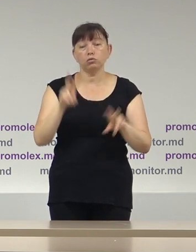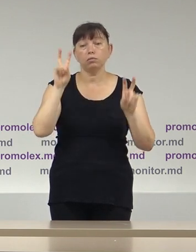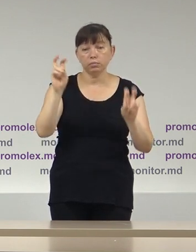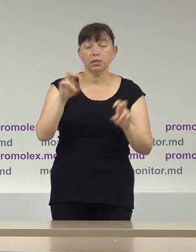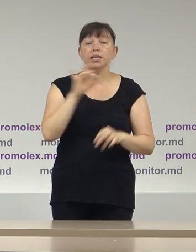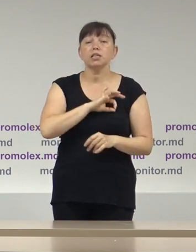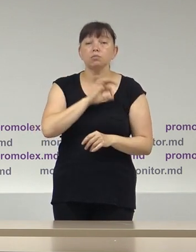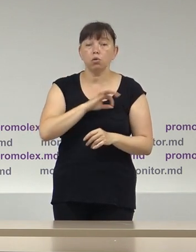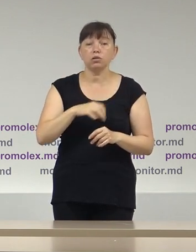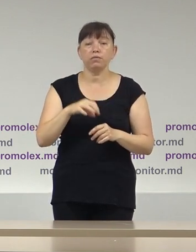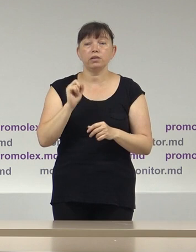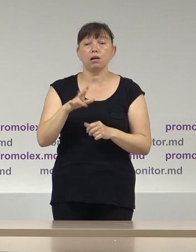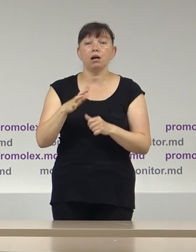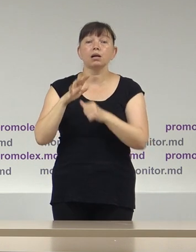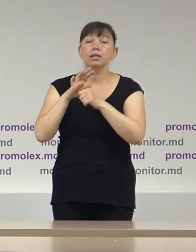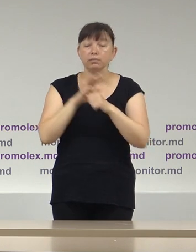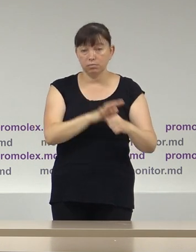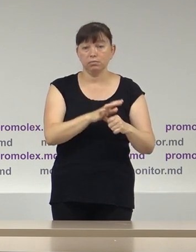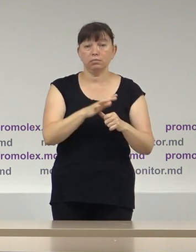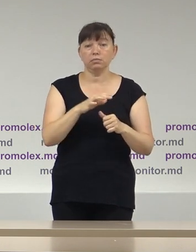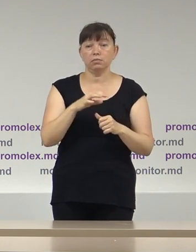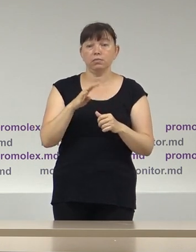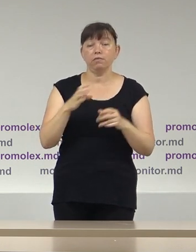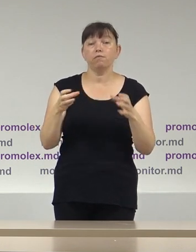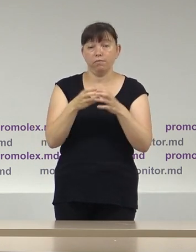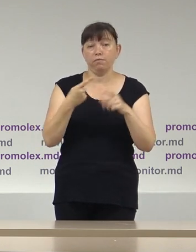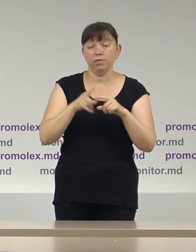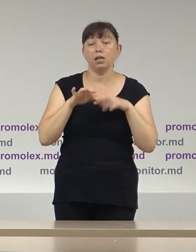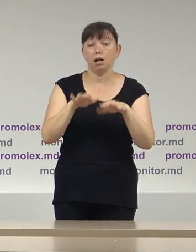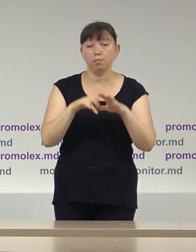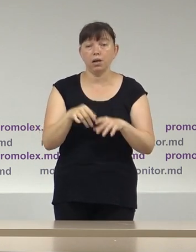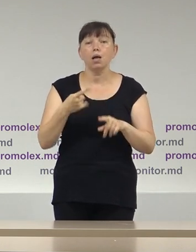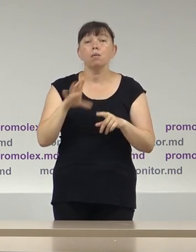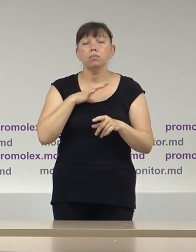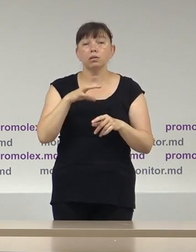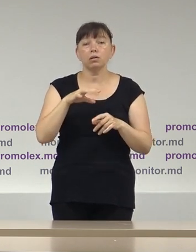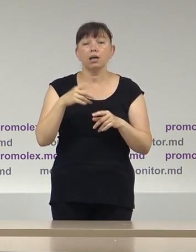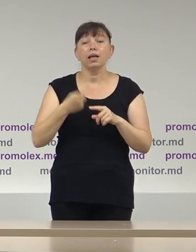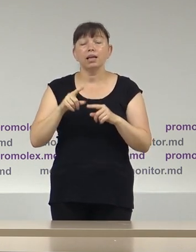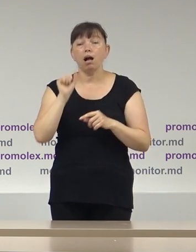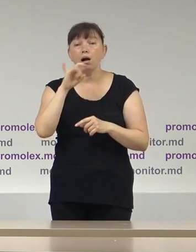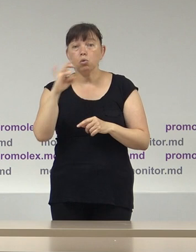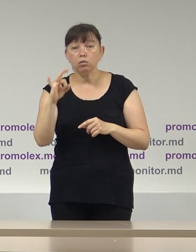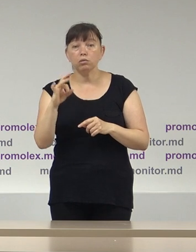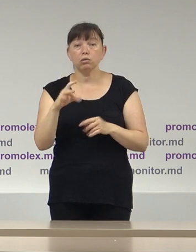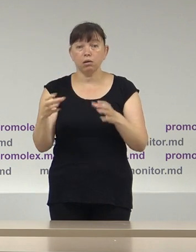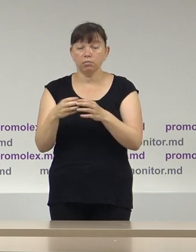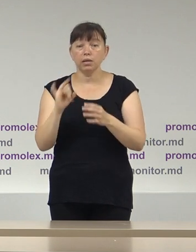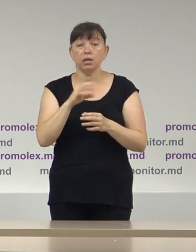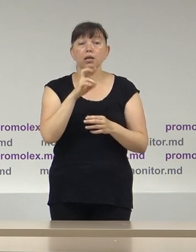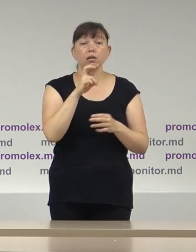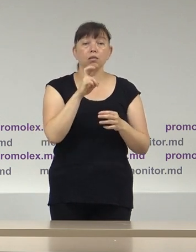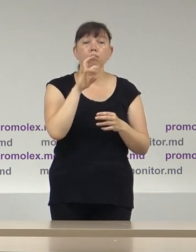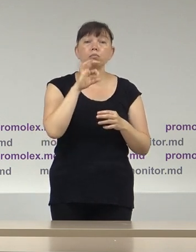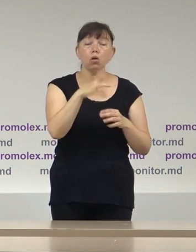drept utilizarea a violenței în campania electorală. În toate cazurile a fost vorba de concurenții AUR și blocul